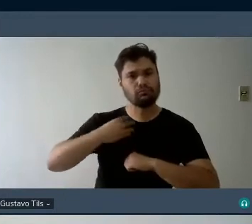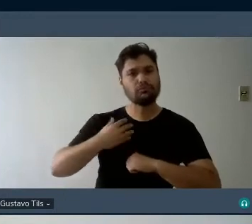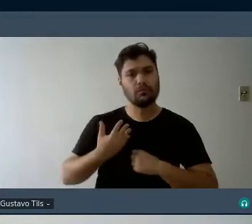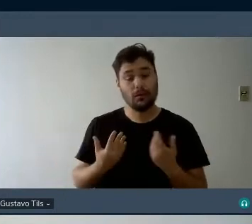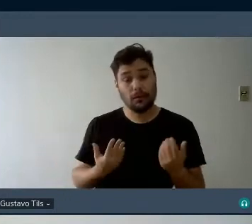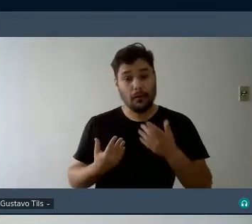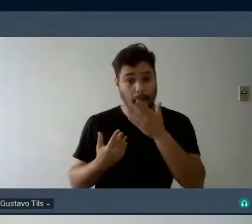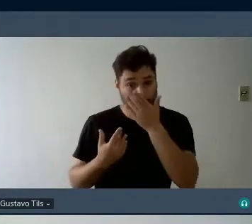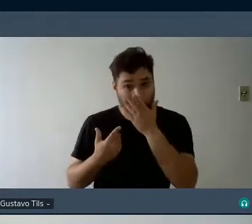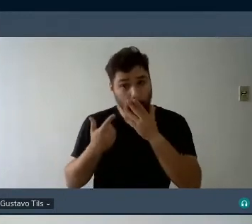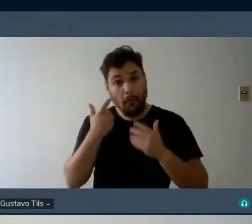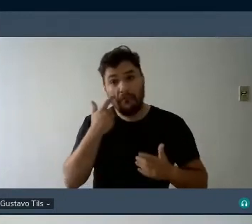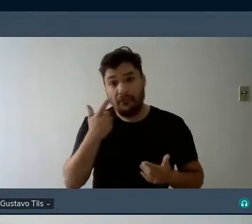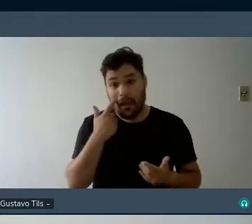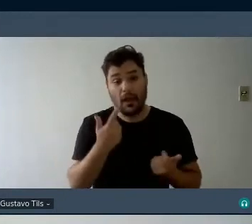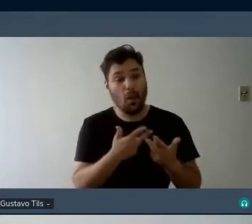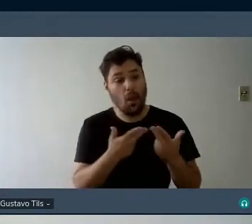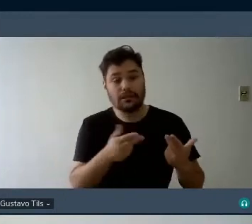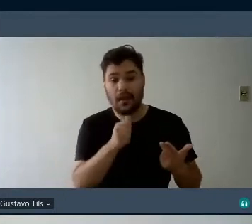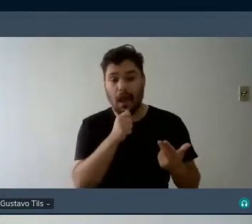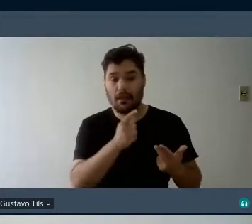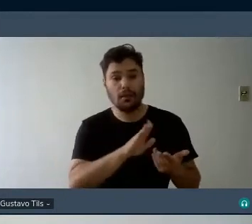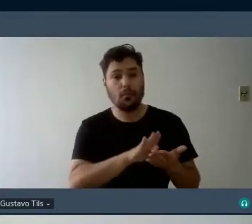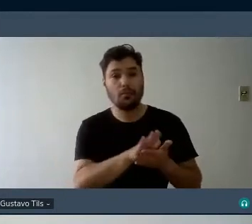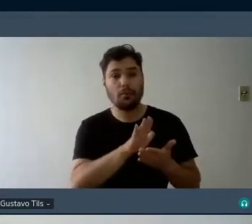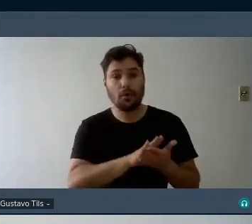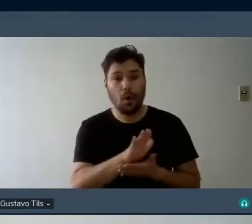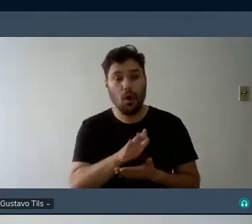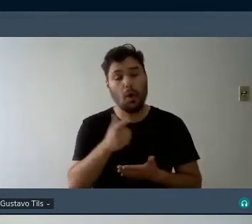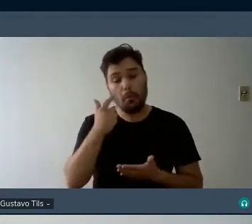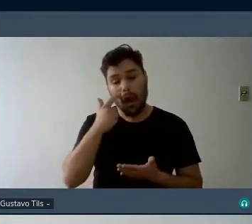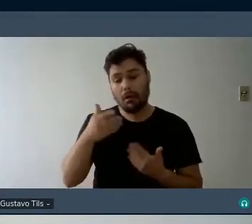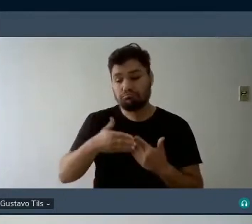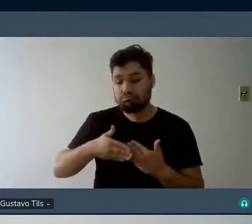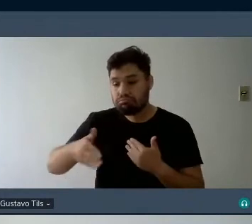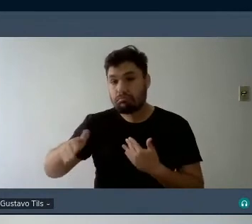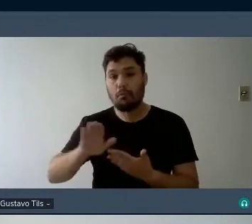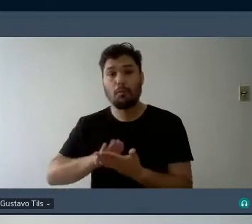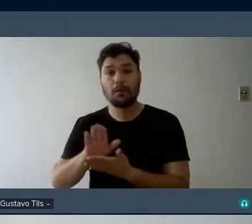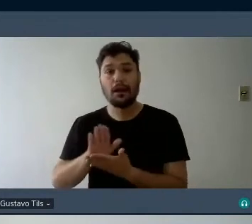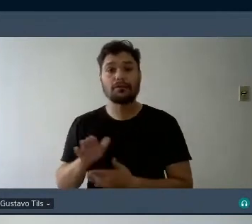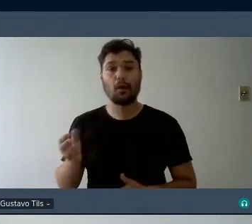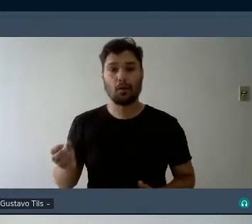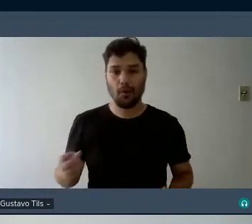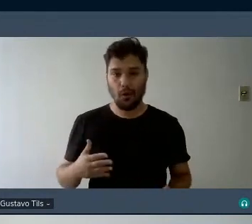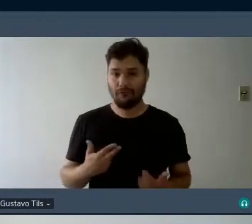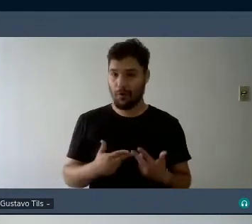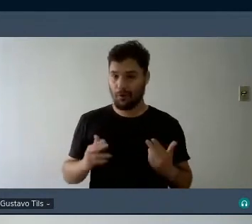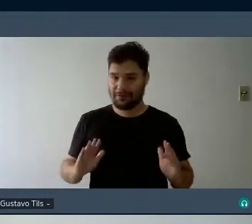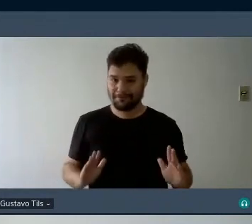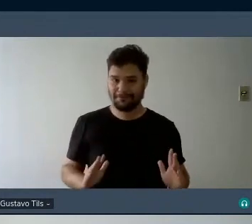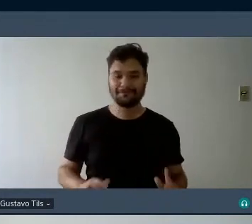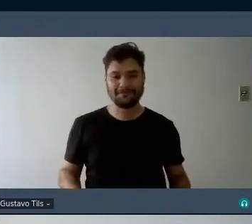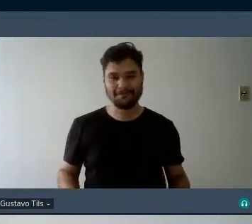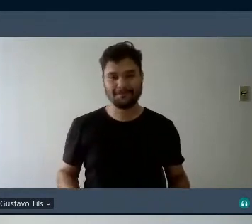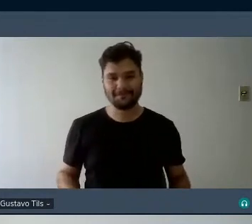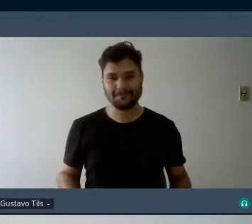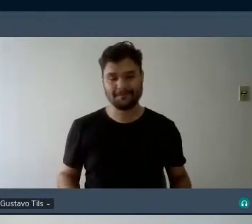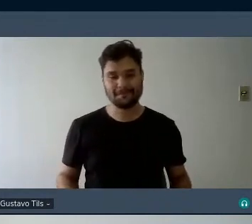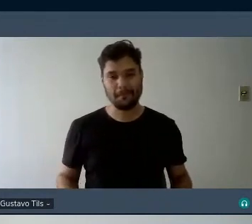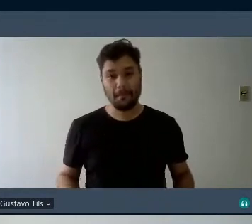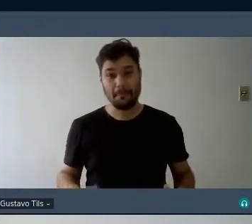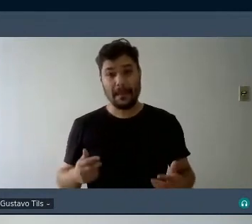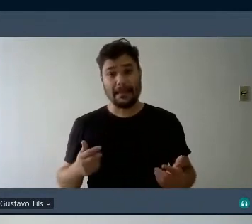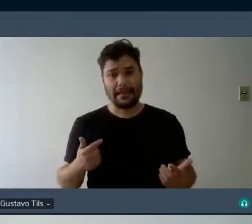ainda pra poder continuar esse tipo de publicação né eu não sei eu